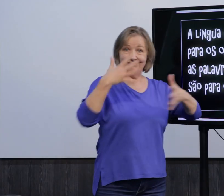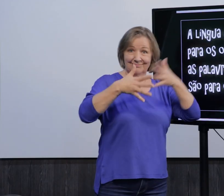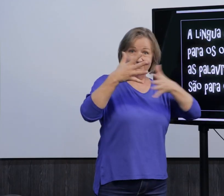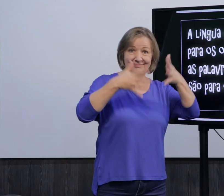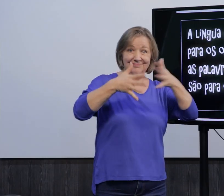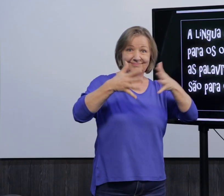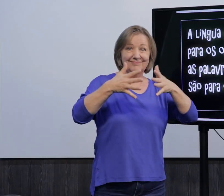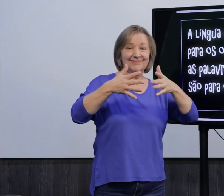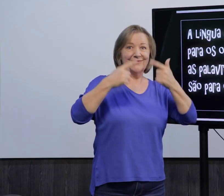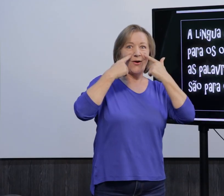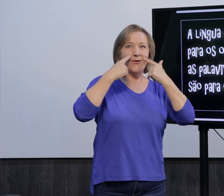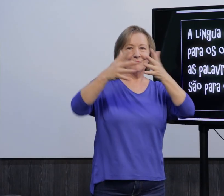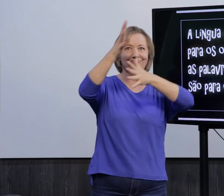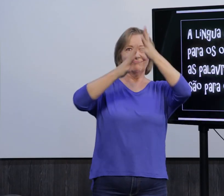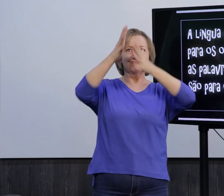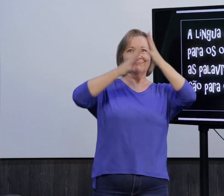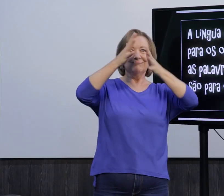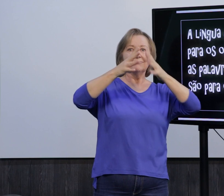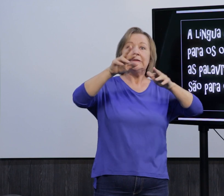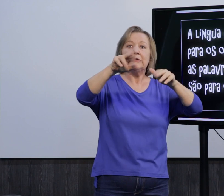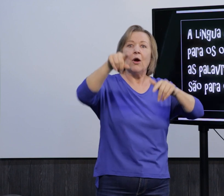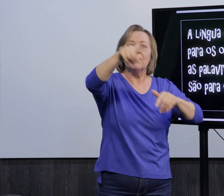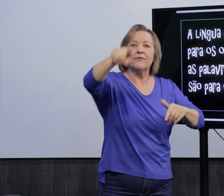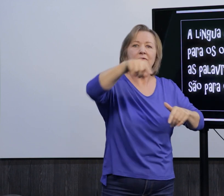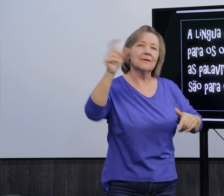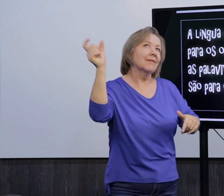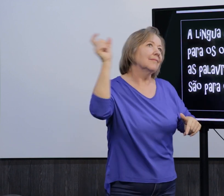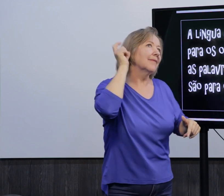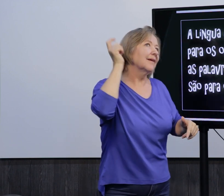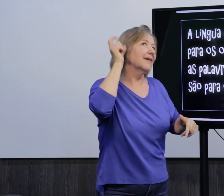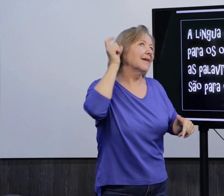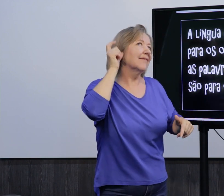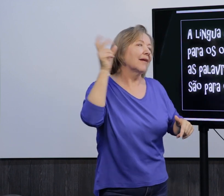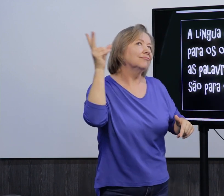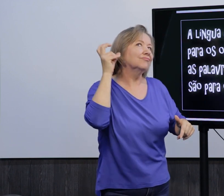Então, as línguas de sinais são para os olhos, o que as palavras são para os ouvidos.